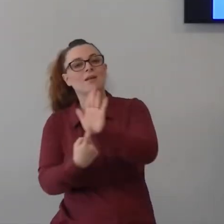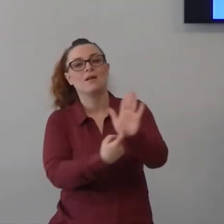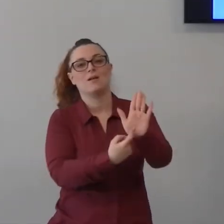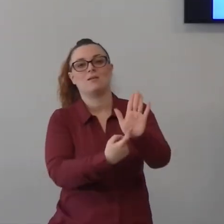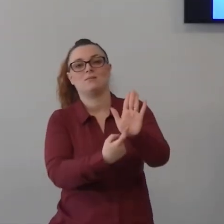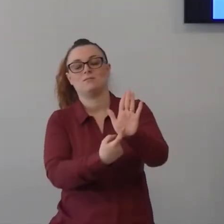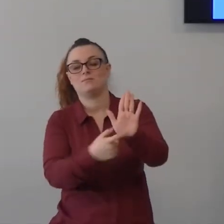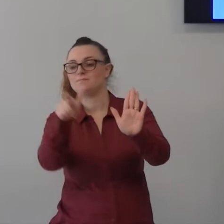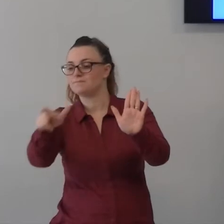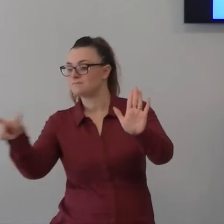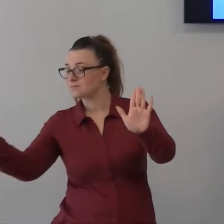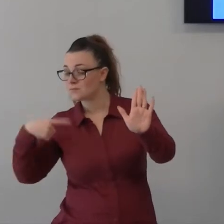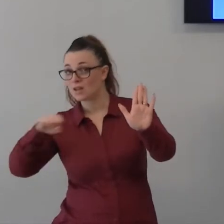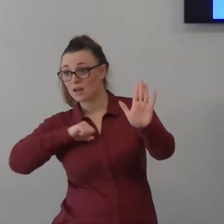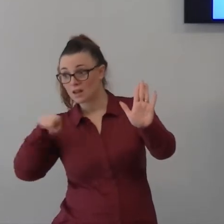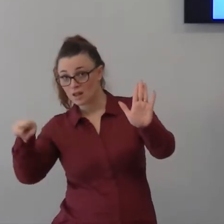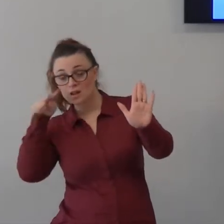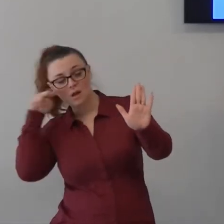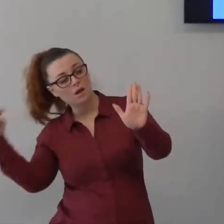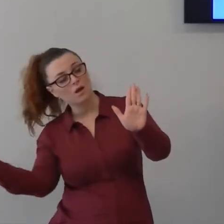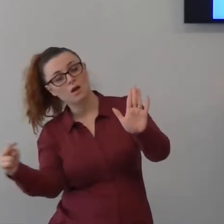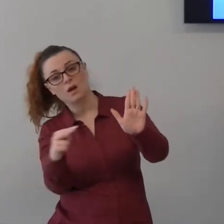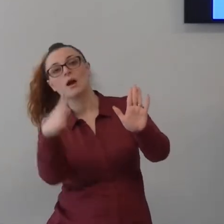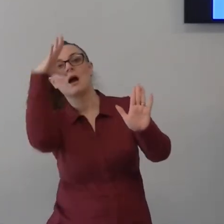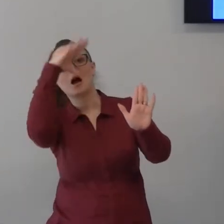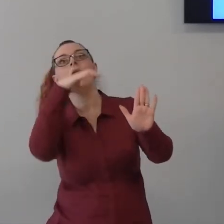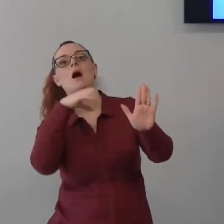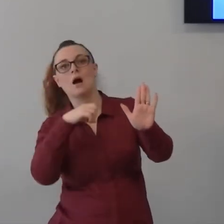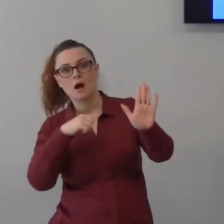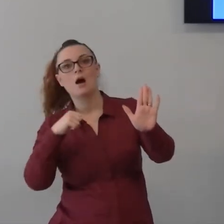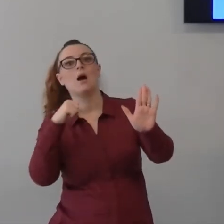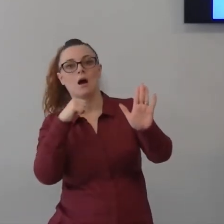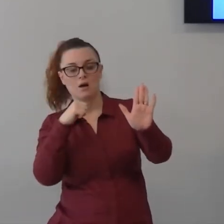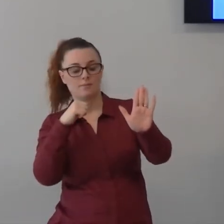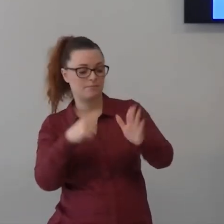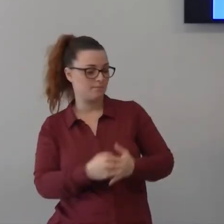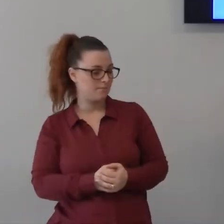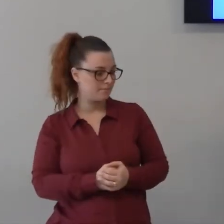creduto su lui avrebbero fatto quello che lui faceva e molto di più